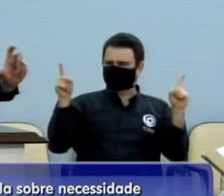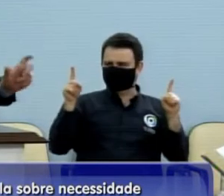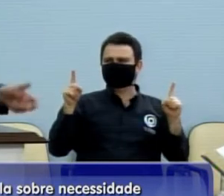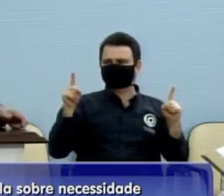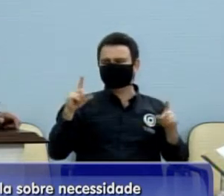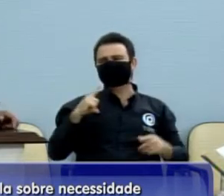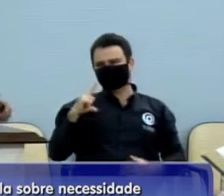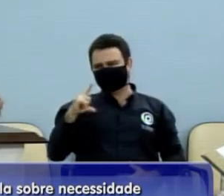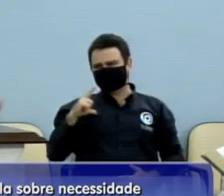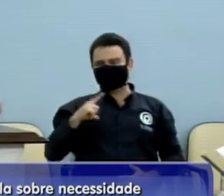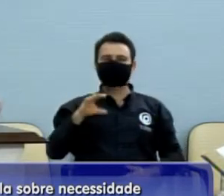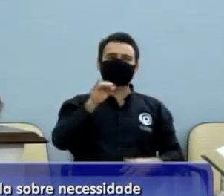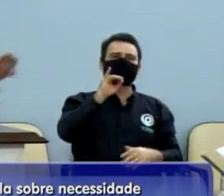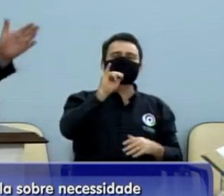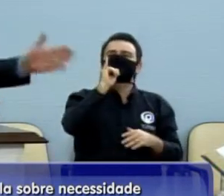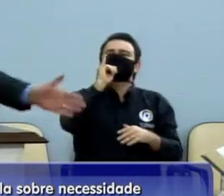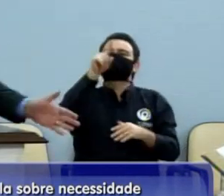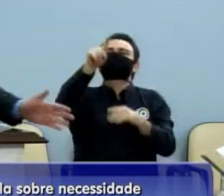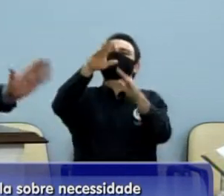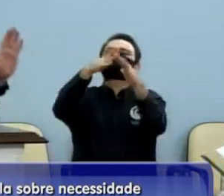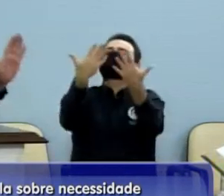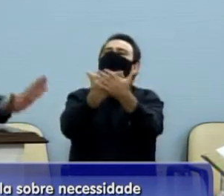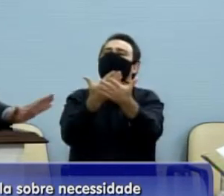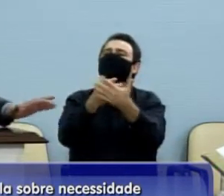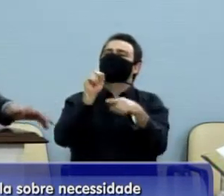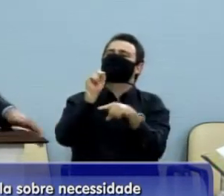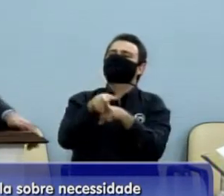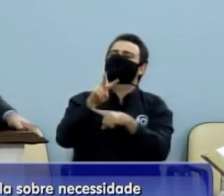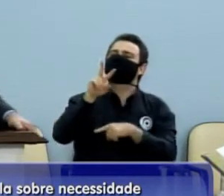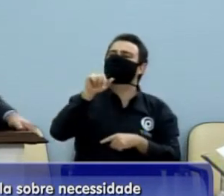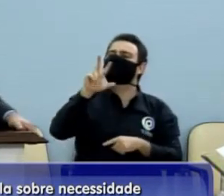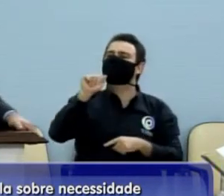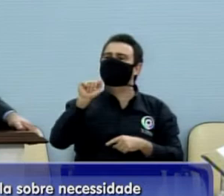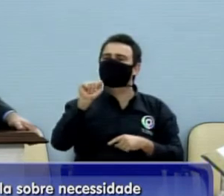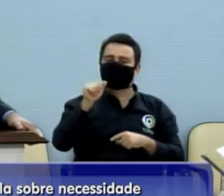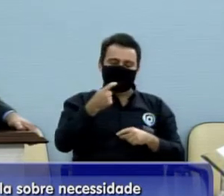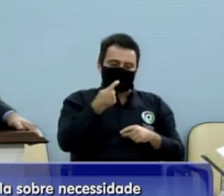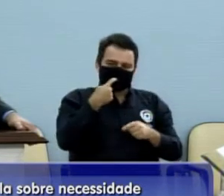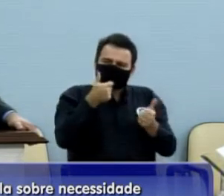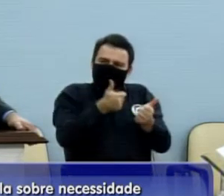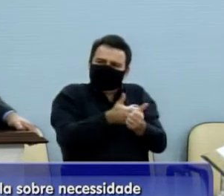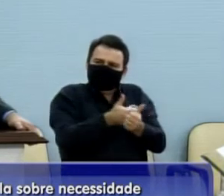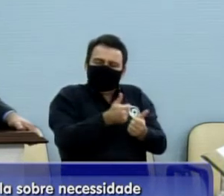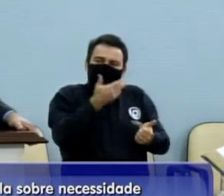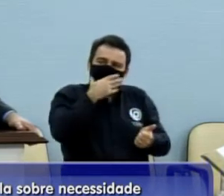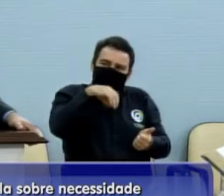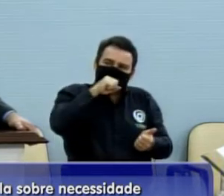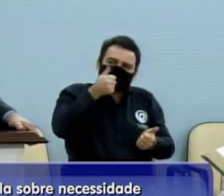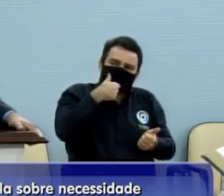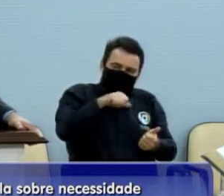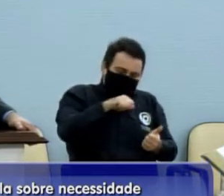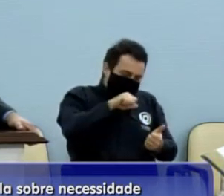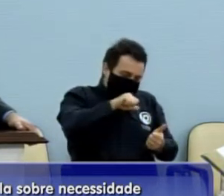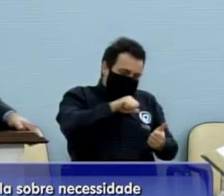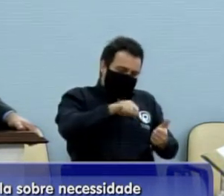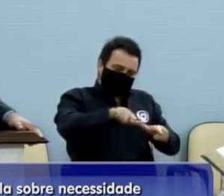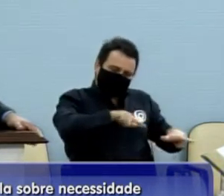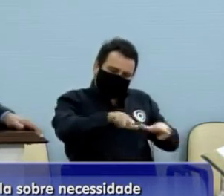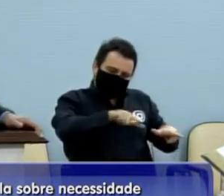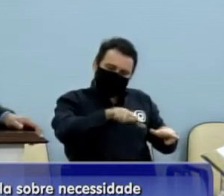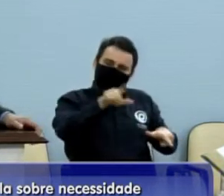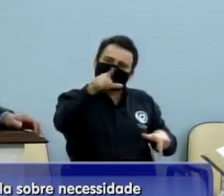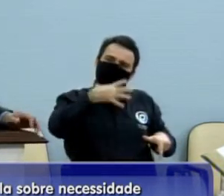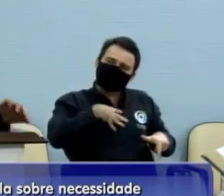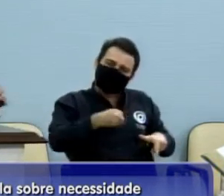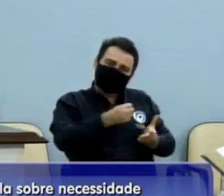da vaga, daquele local onde o pai trabalha, também tem isso, mas precisamos pensar, e eu queria fazer um pedido aqui ao